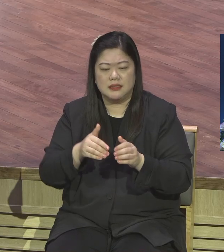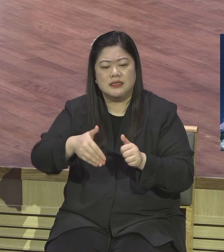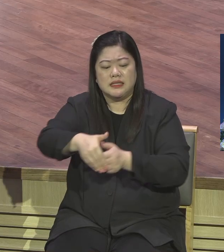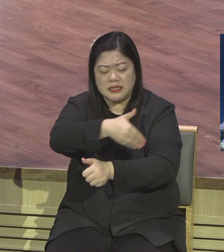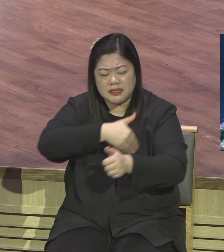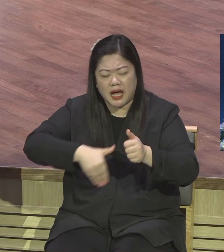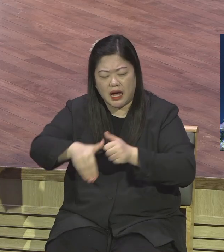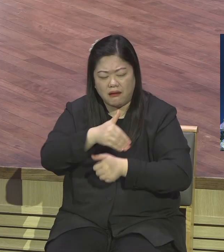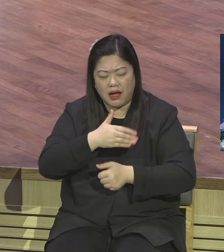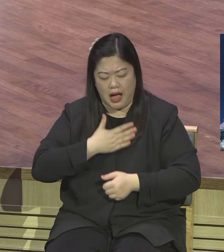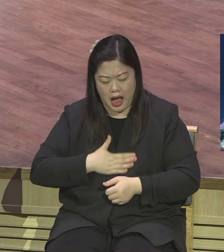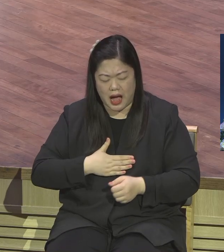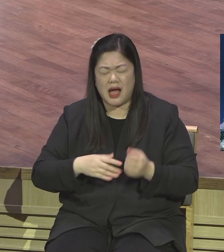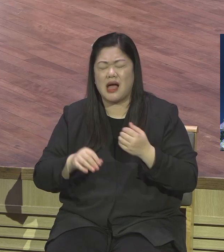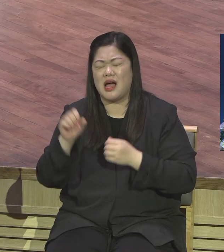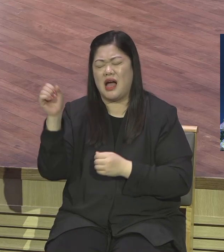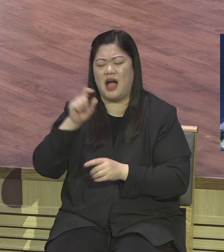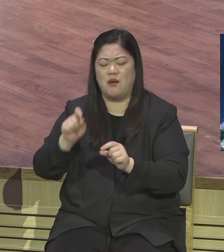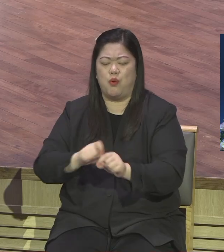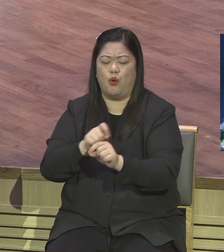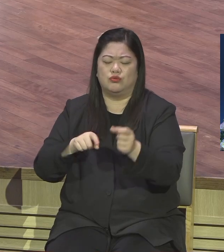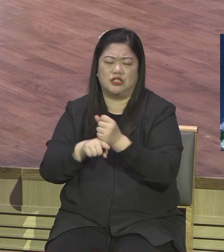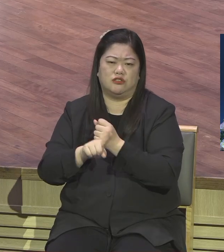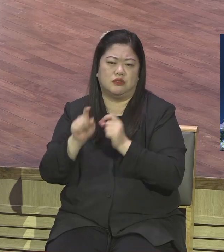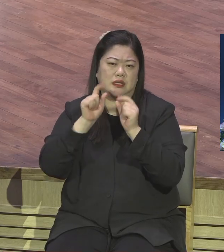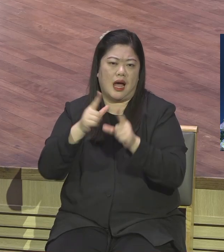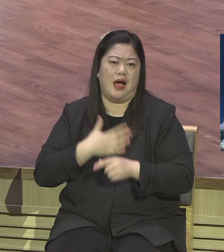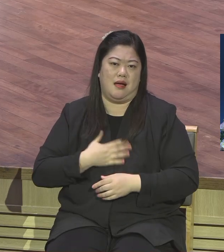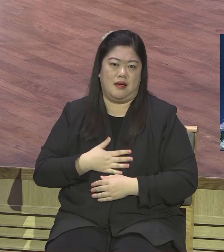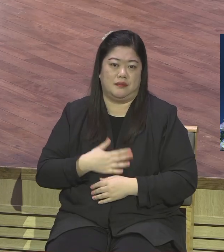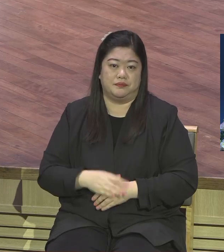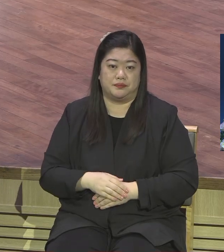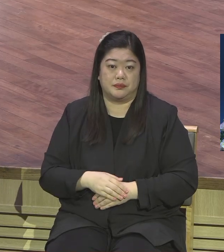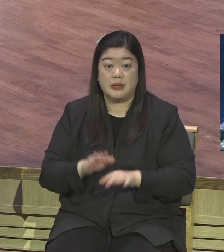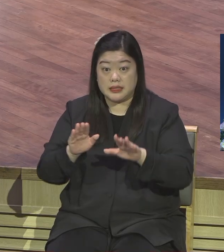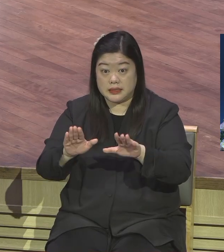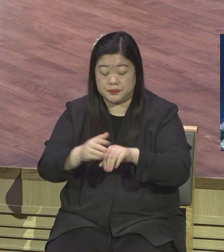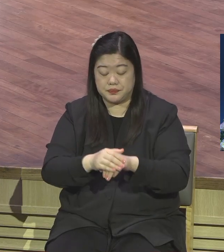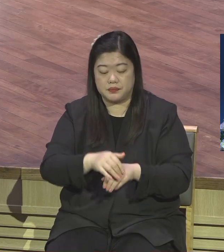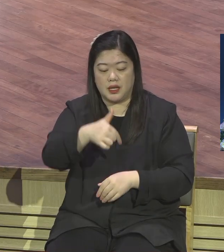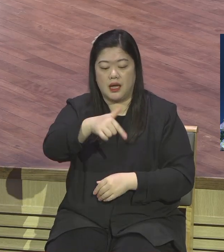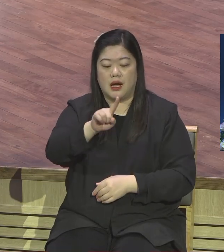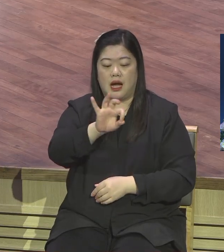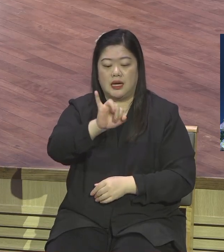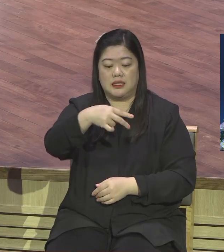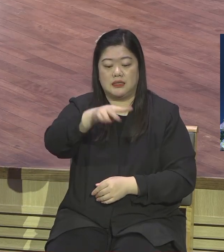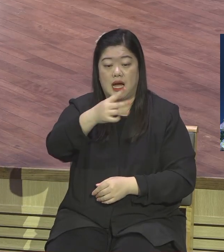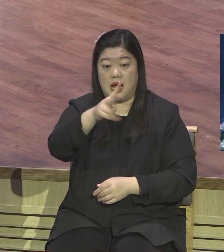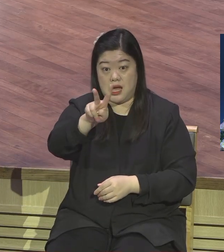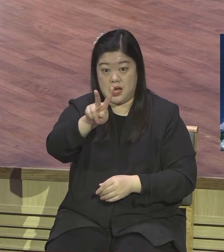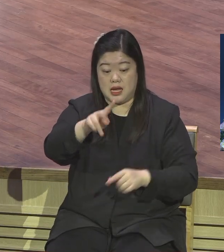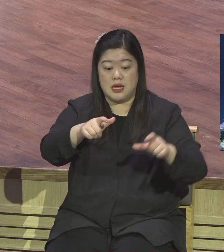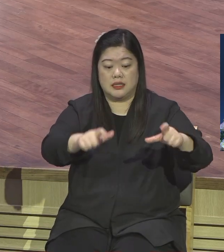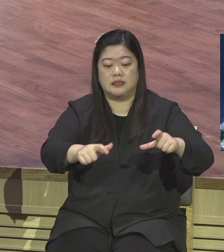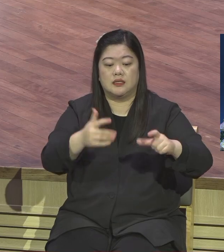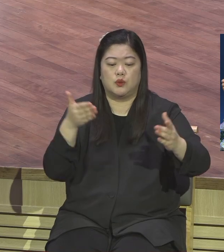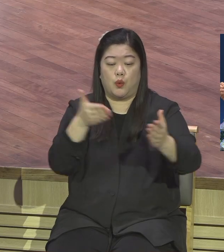지금 예수님께서 빌리뽀 가이사라 지방에 오시기 전에 뭐 하셨냐 많은 이적을